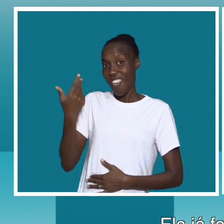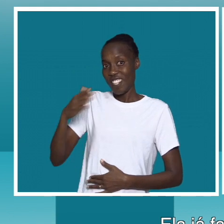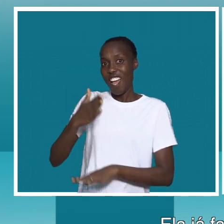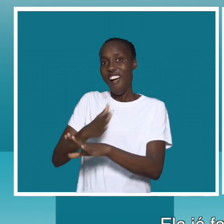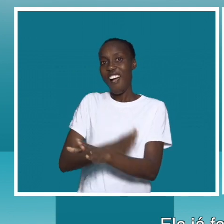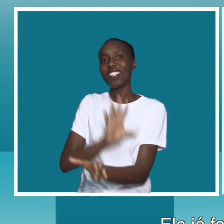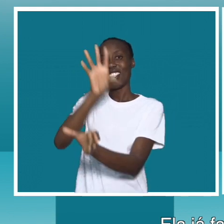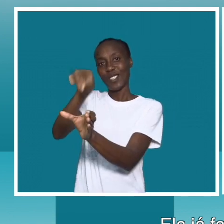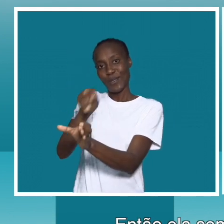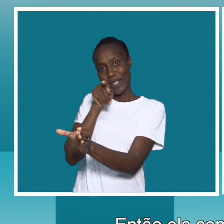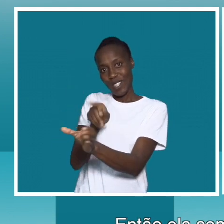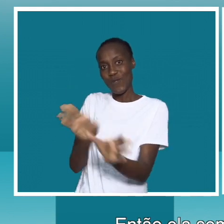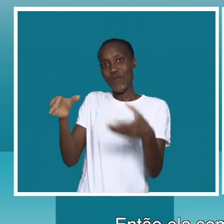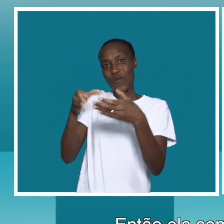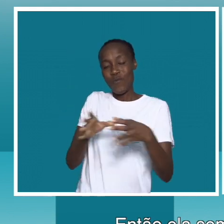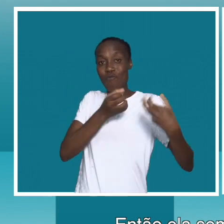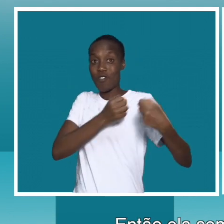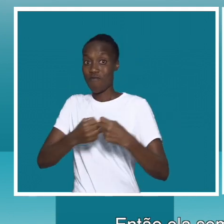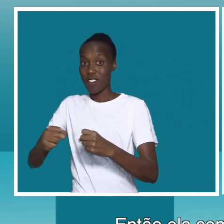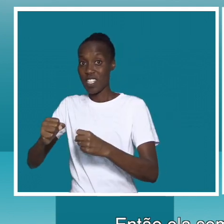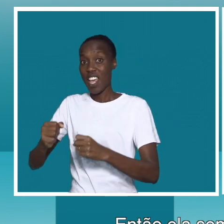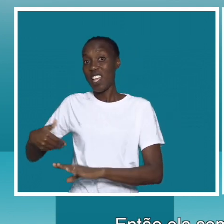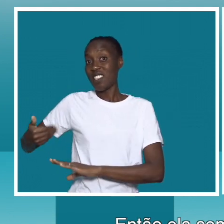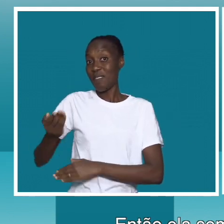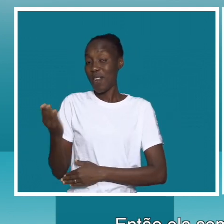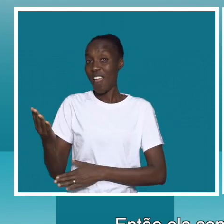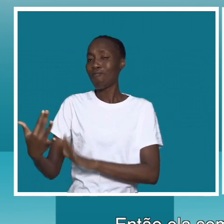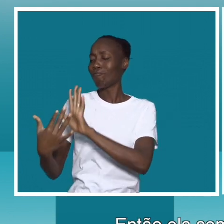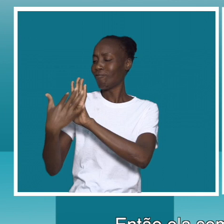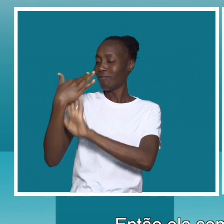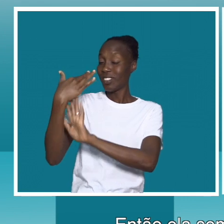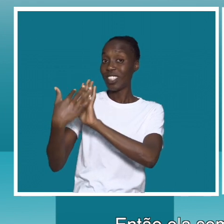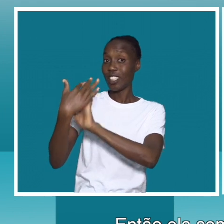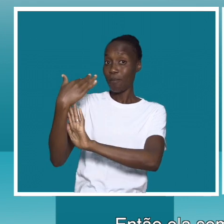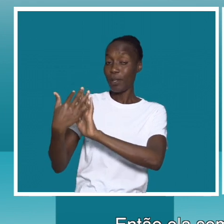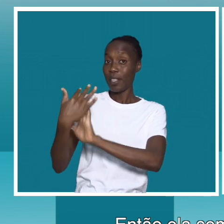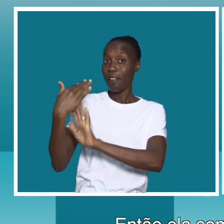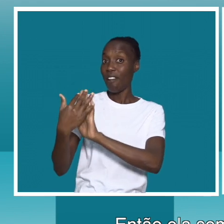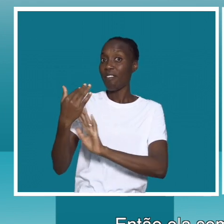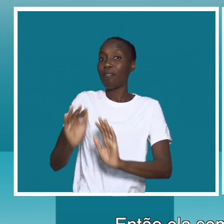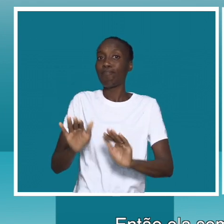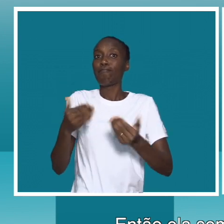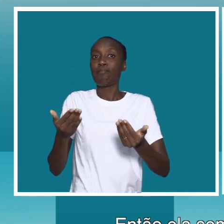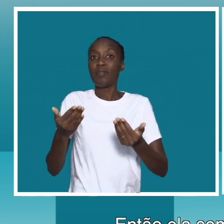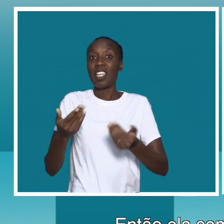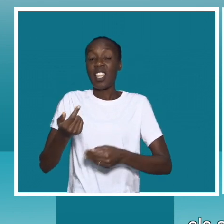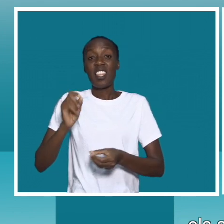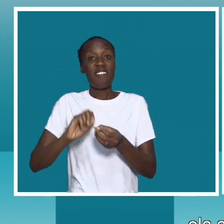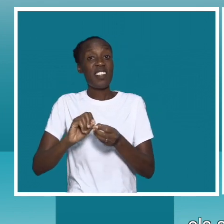ativismo então ela sempre me falava de ser ativista ela sempre